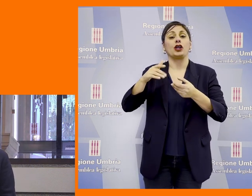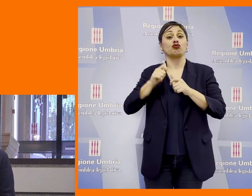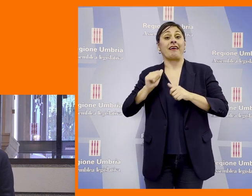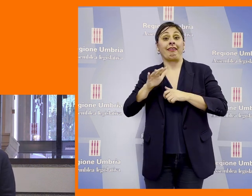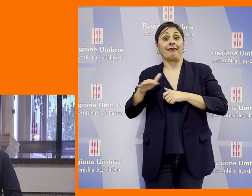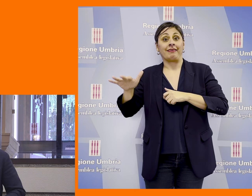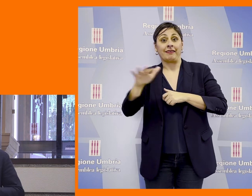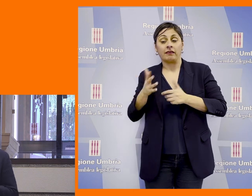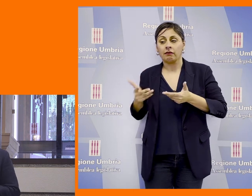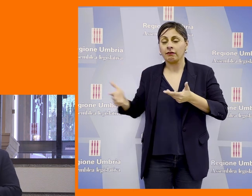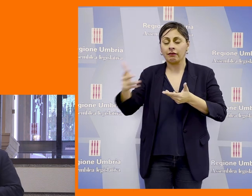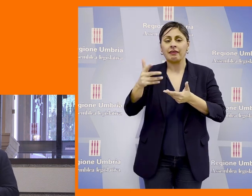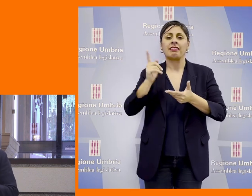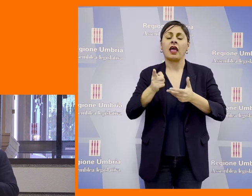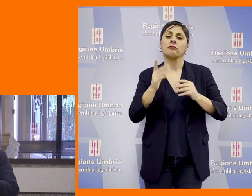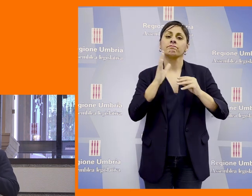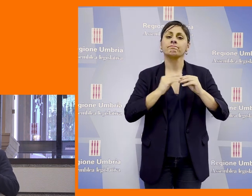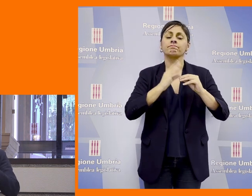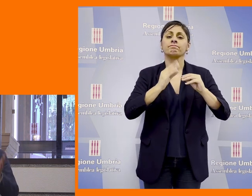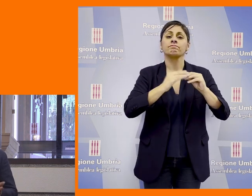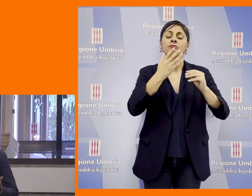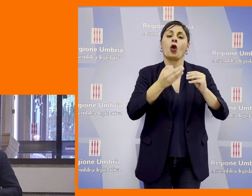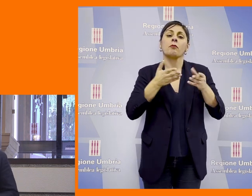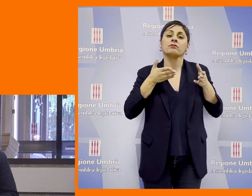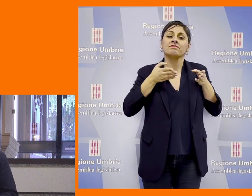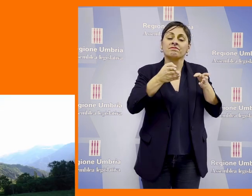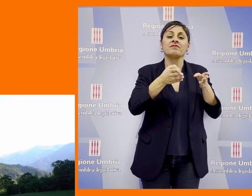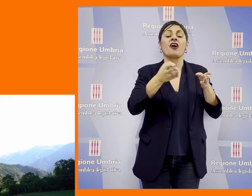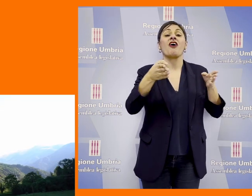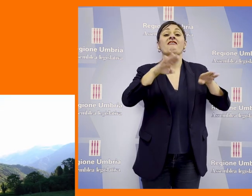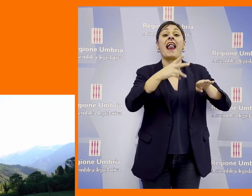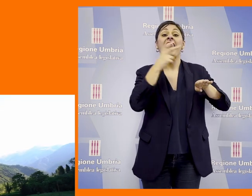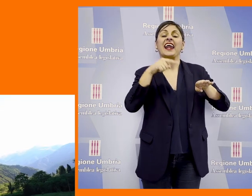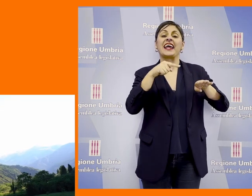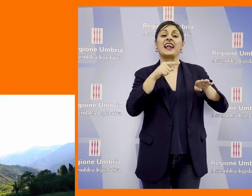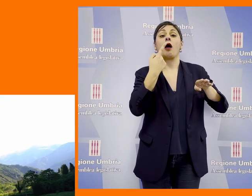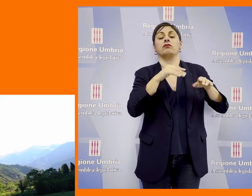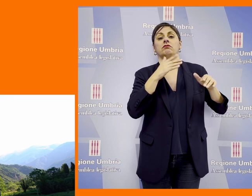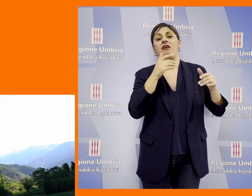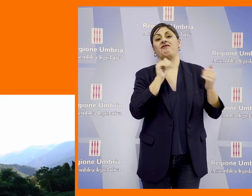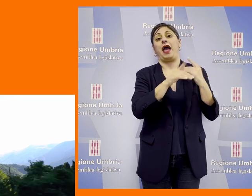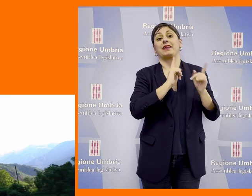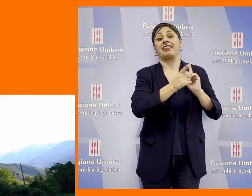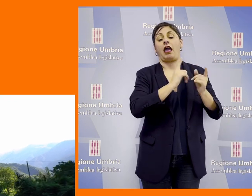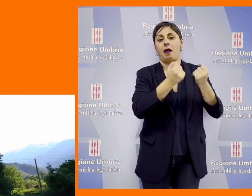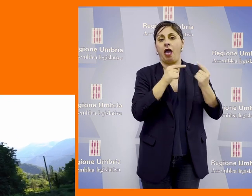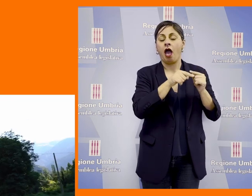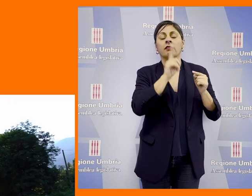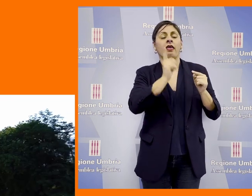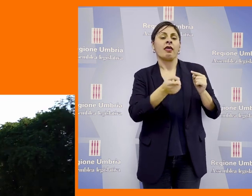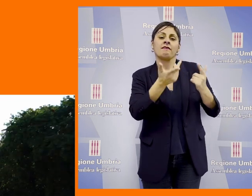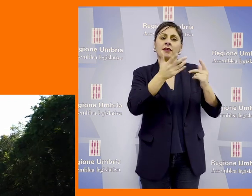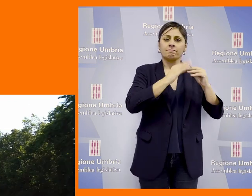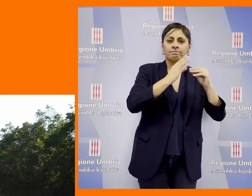interessati affinché tra i lavori da eseguire sulla viabilità in Valnerina siano messi in priorità